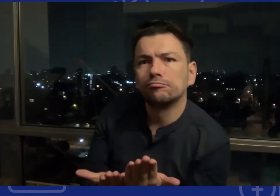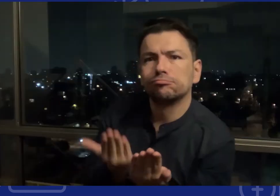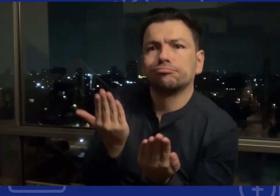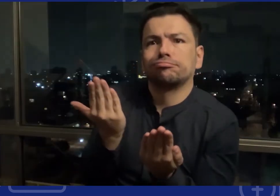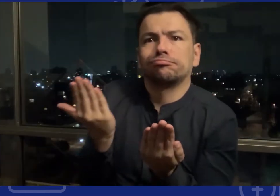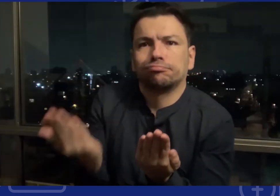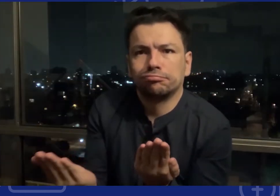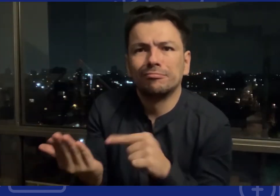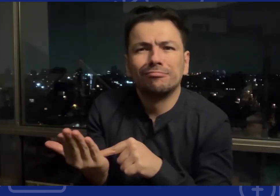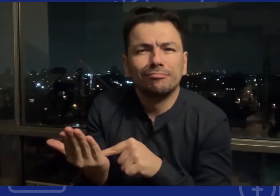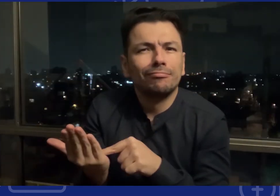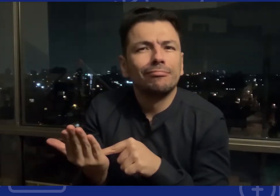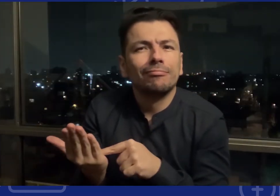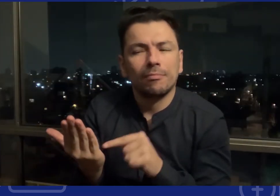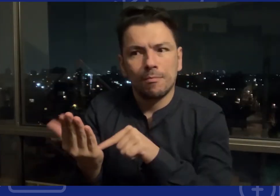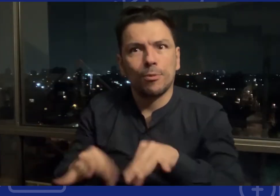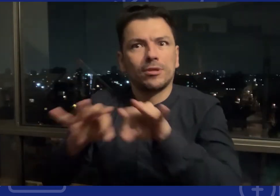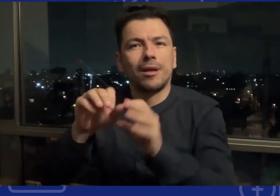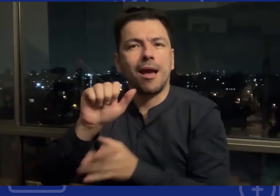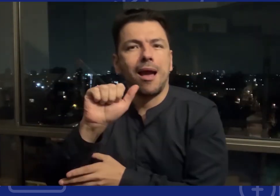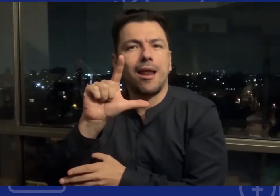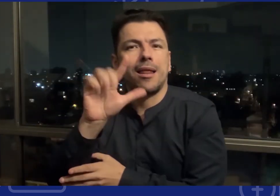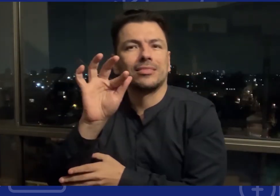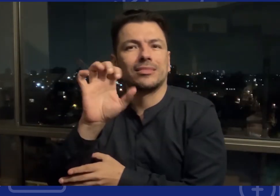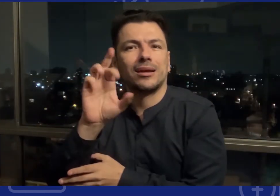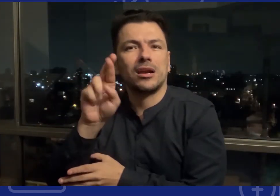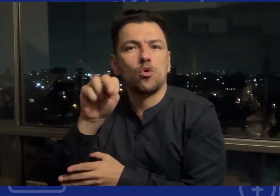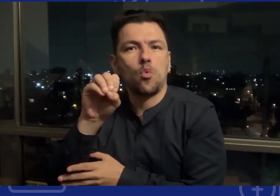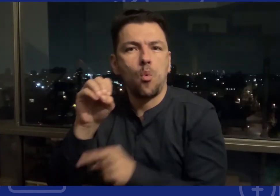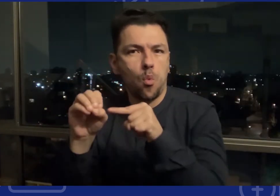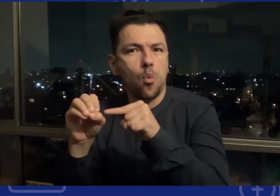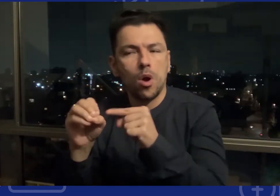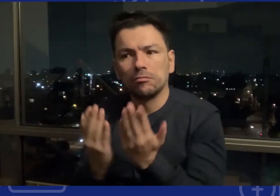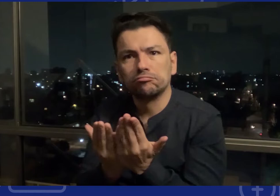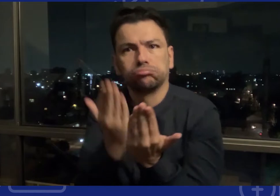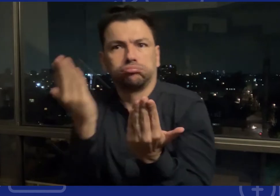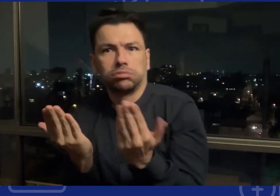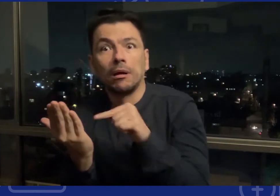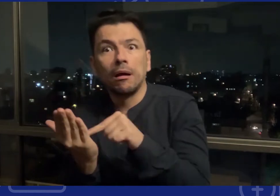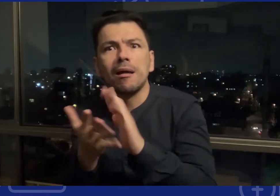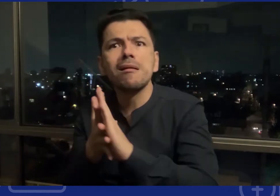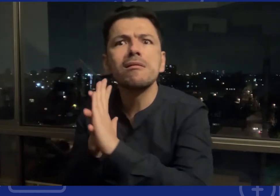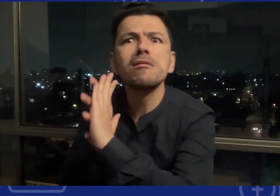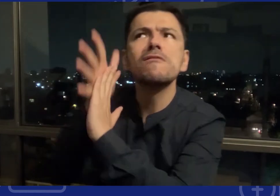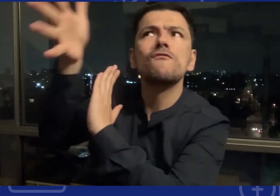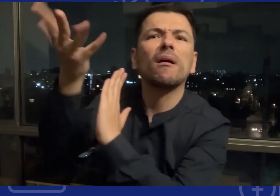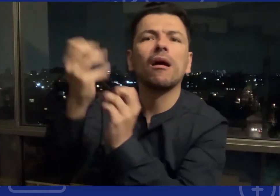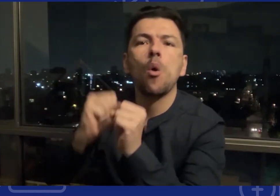informe sombra o el informe alterno que se entrega a Naciones